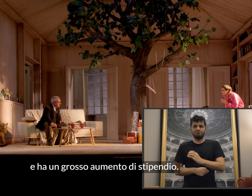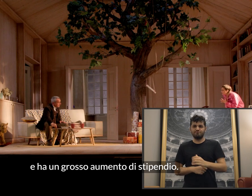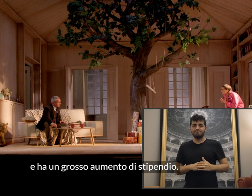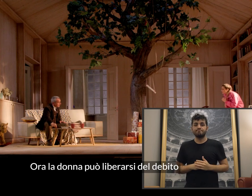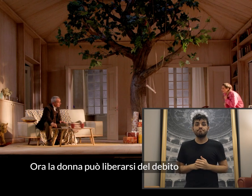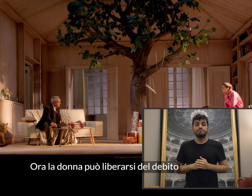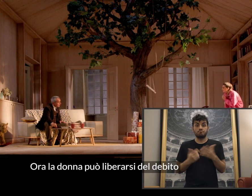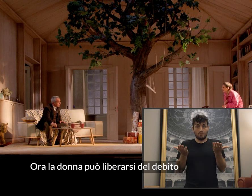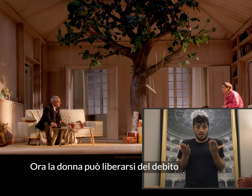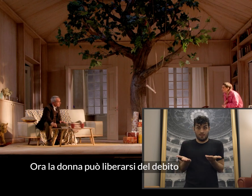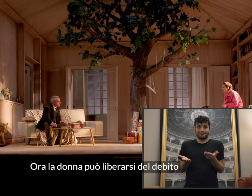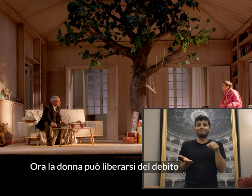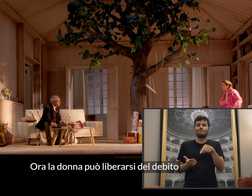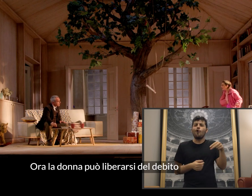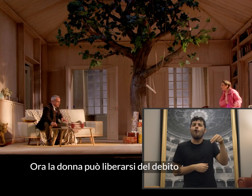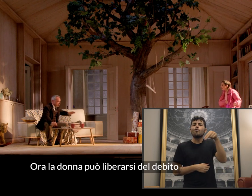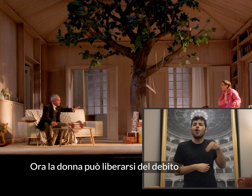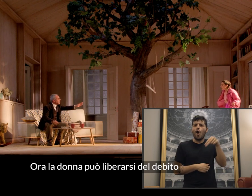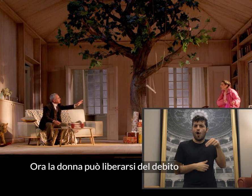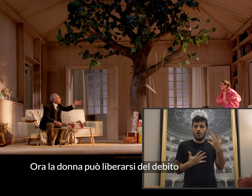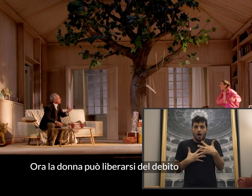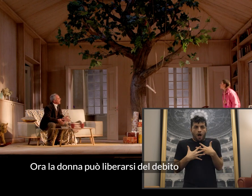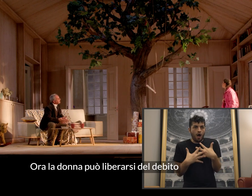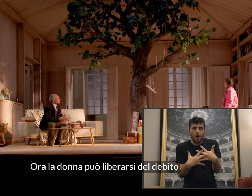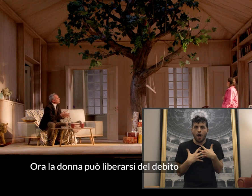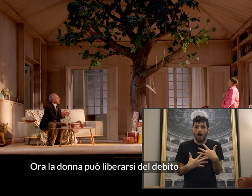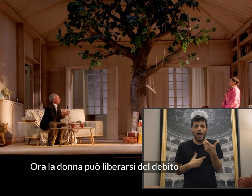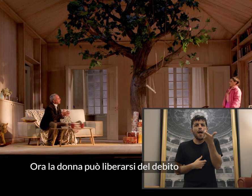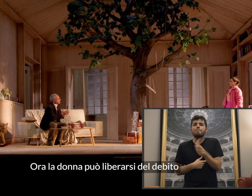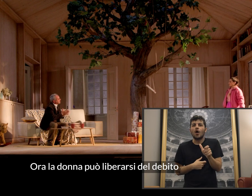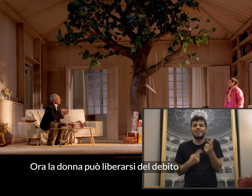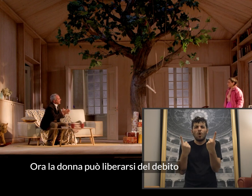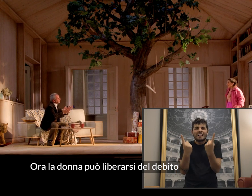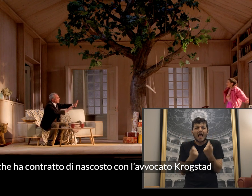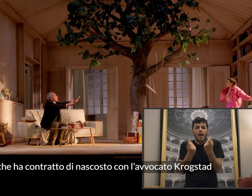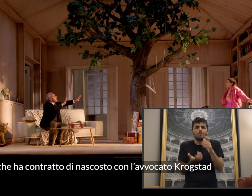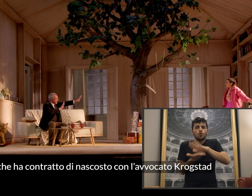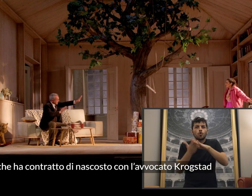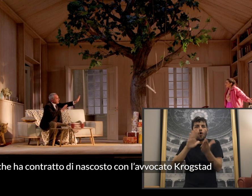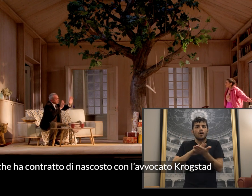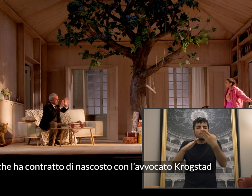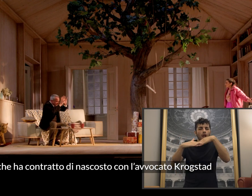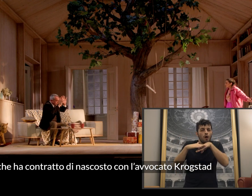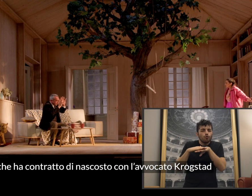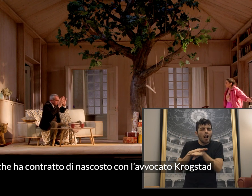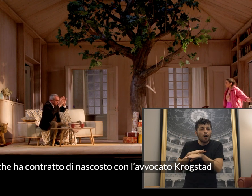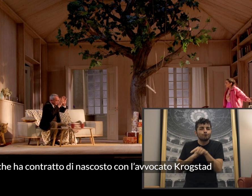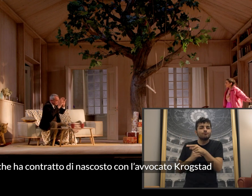Ora, la donna può liberarsi del debito, che ha contratto di nascosto,